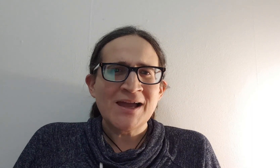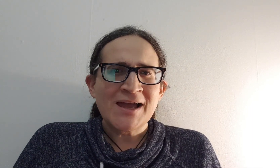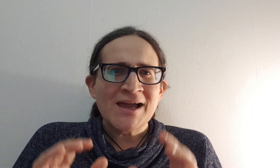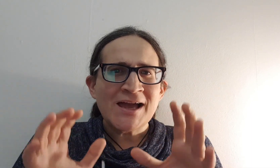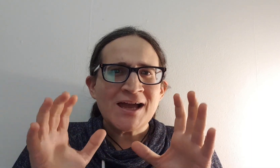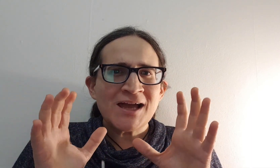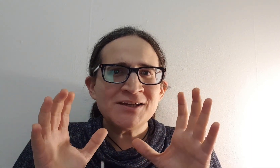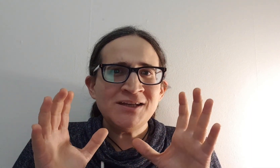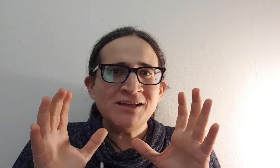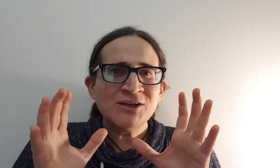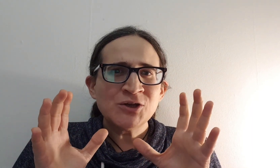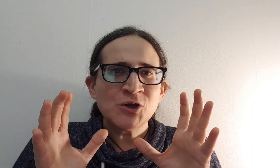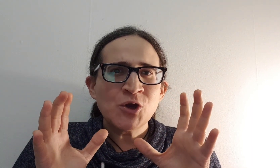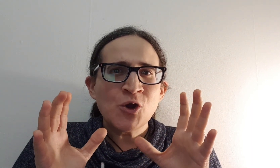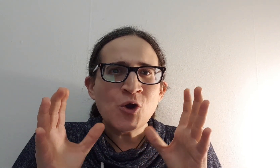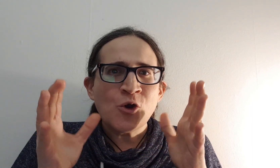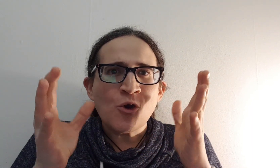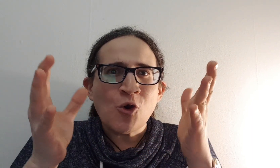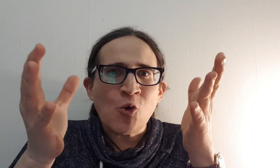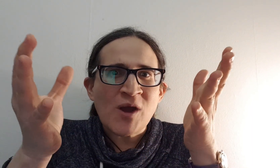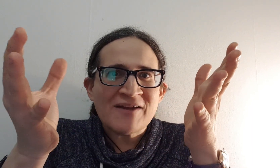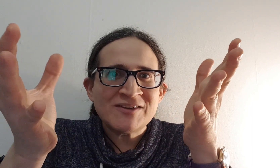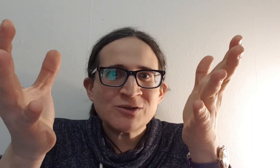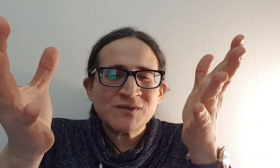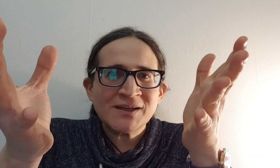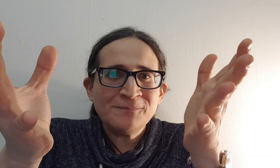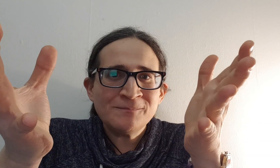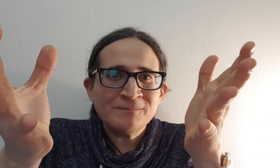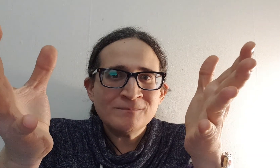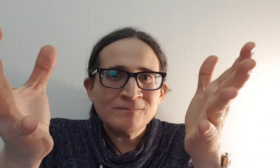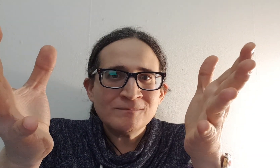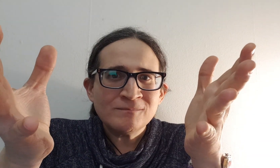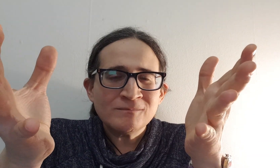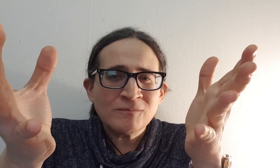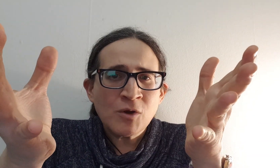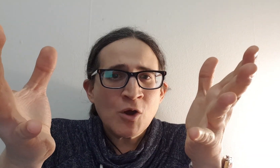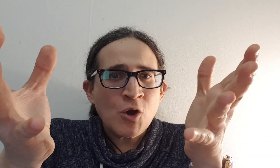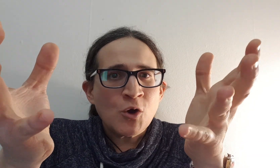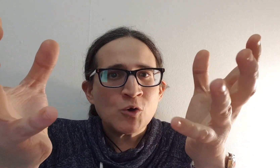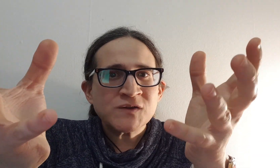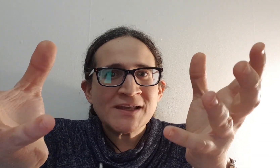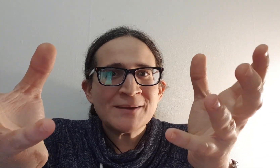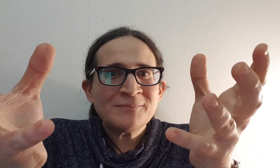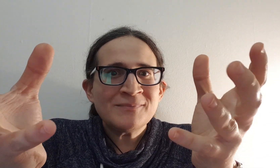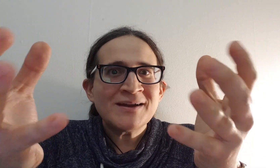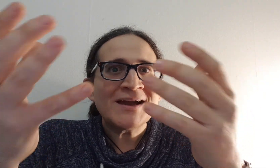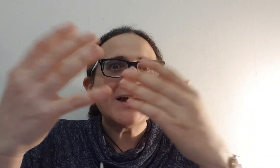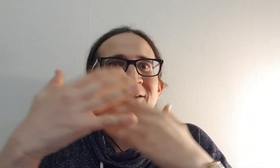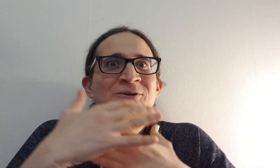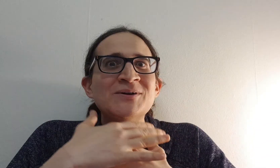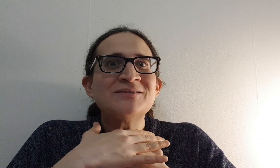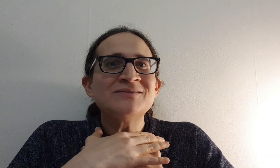אני אוהבת אתכם? אתכם אני אוהב